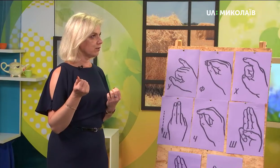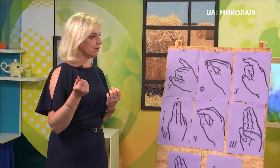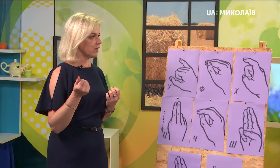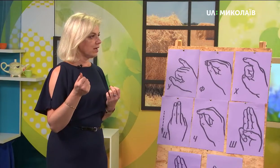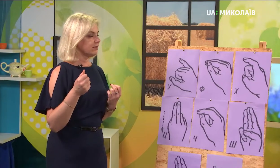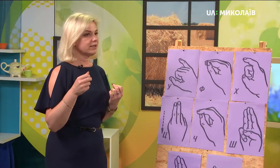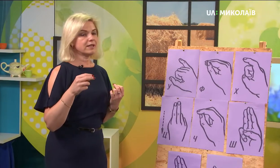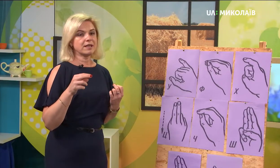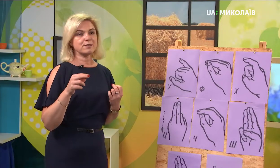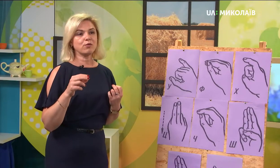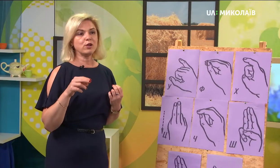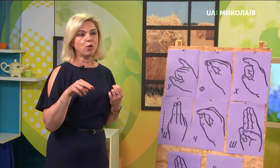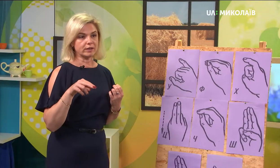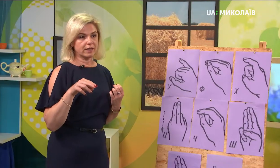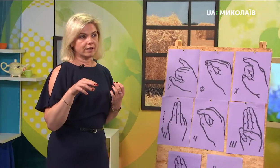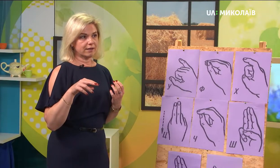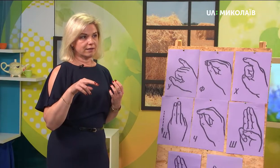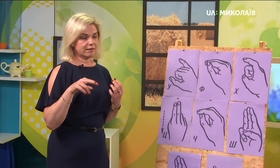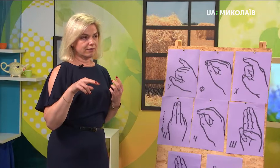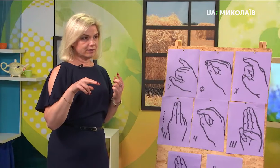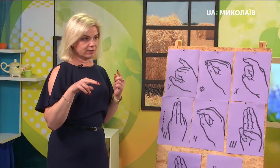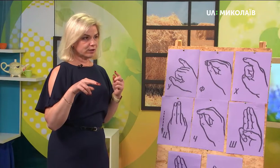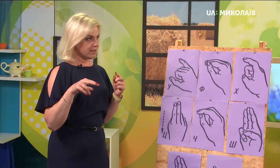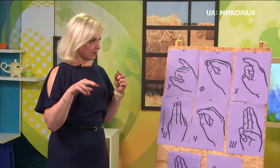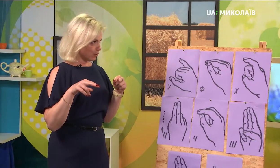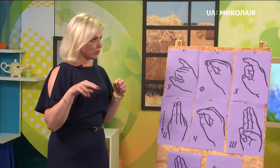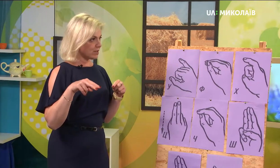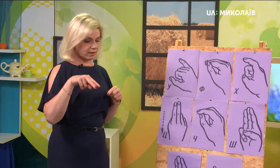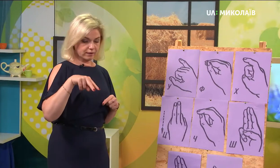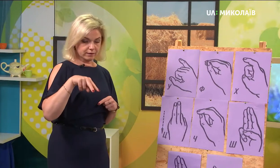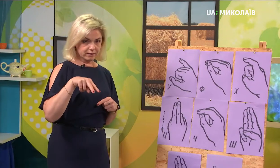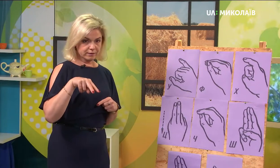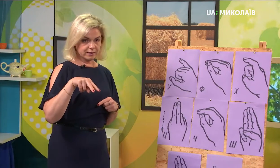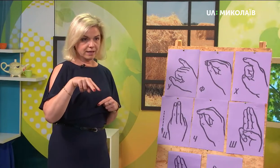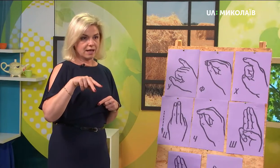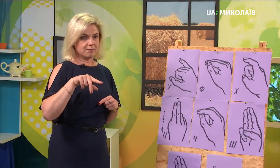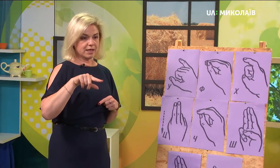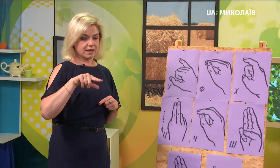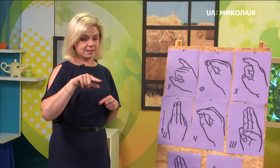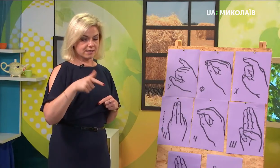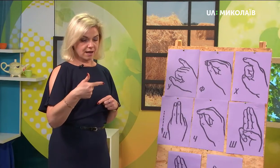Давайте слово «льон». Він виконується «л», м'який знак